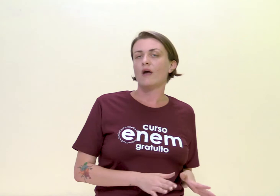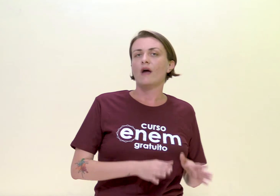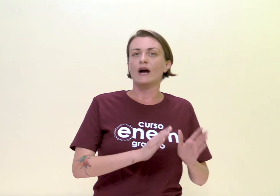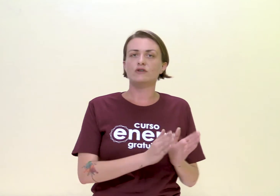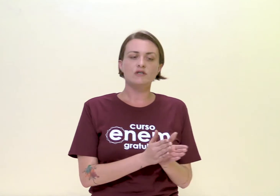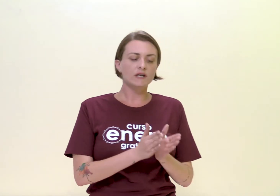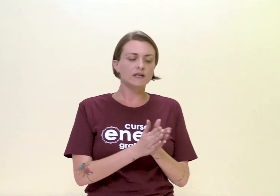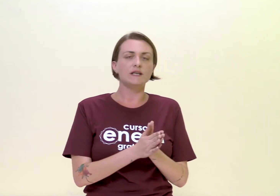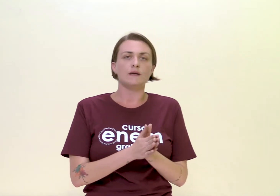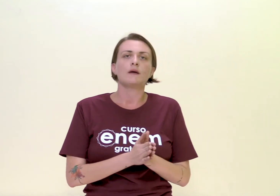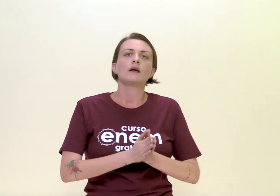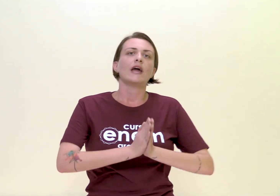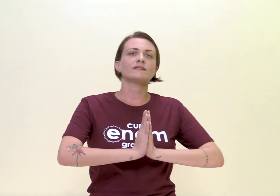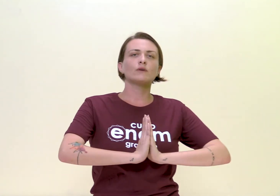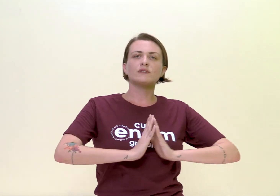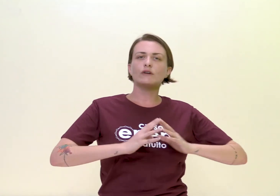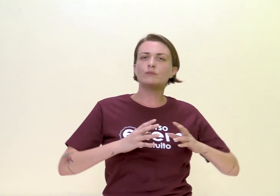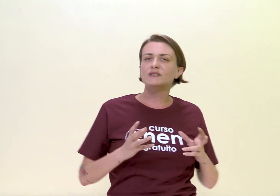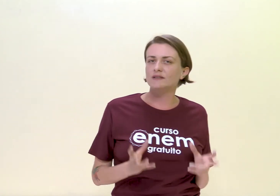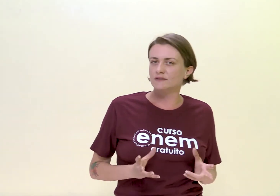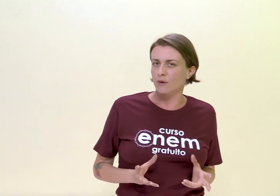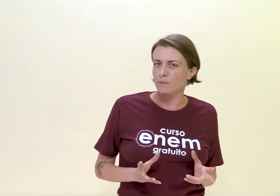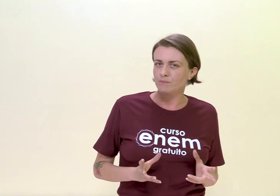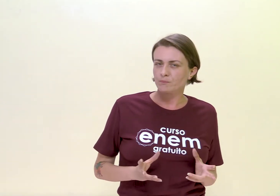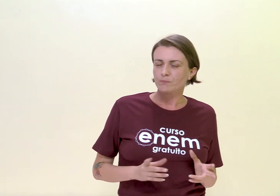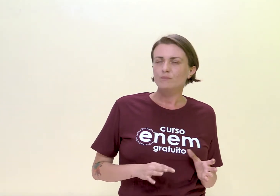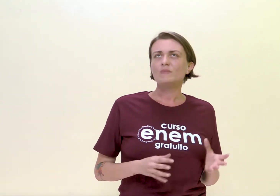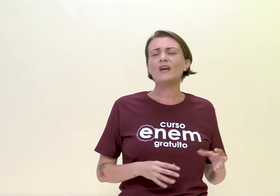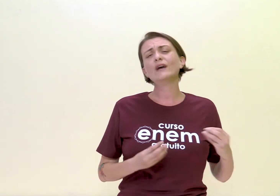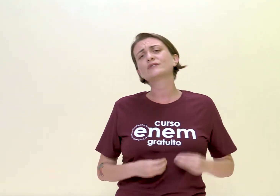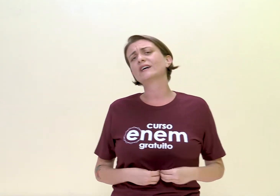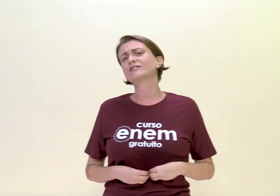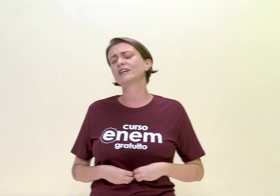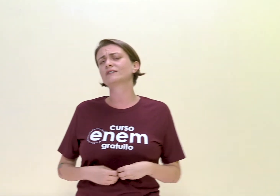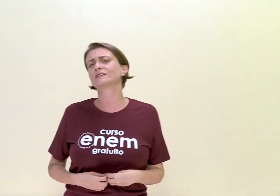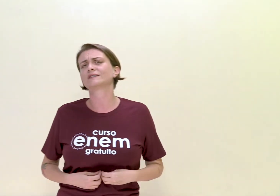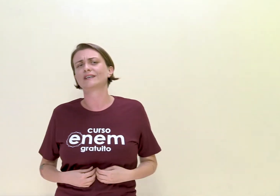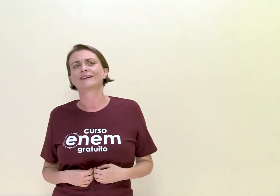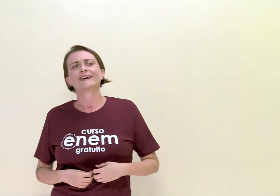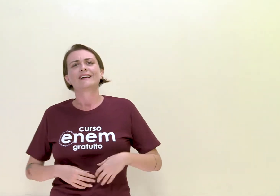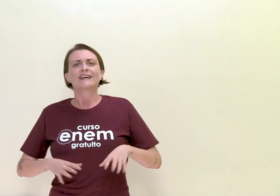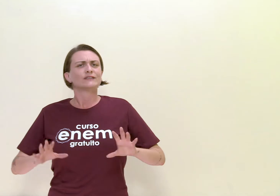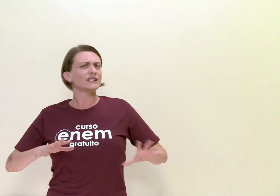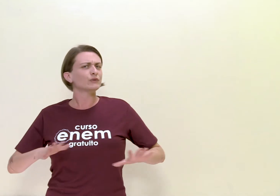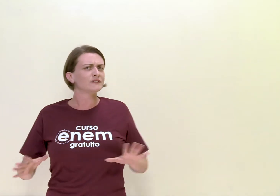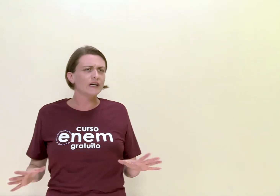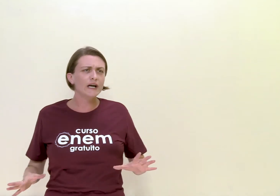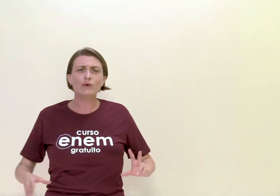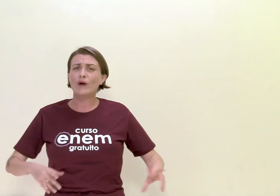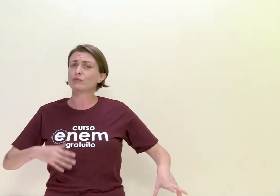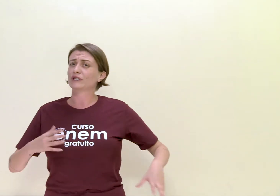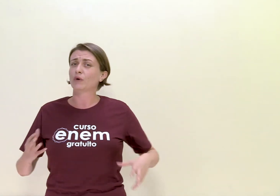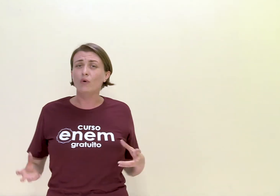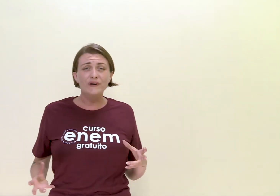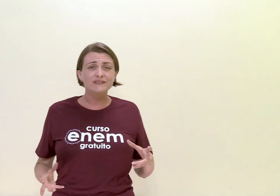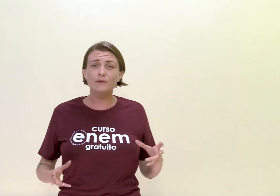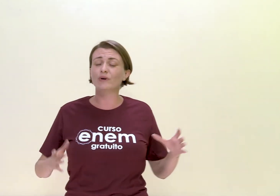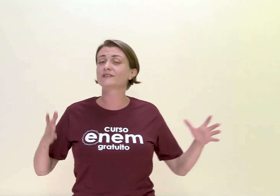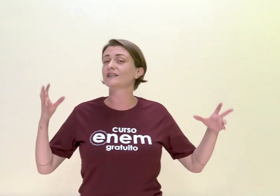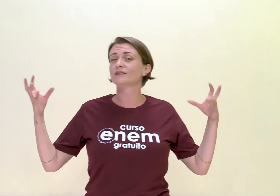A gente tem aqui essa coisa da urbanização. Aí os caras chegam e dizem assim, isso está muito estranho, é muita coisa, pode ser que